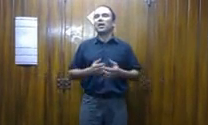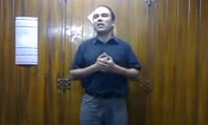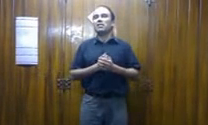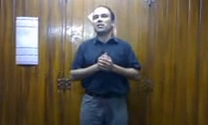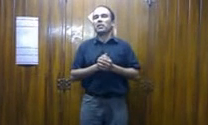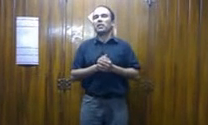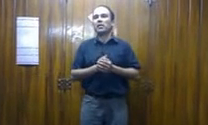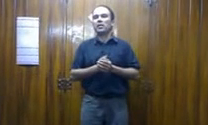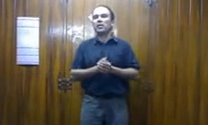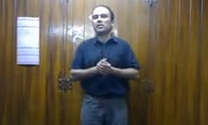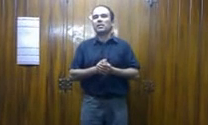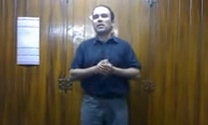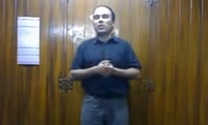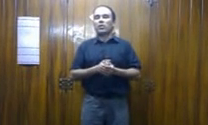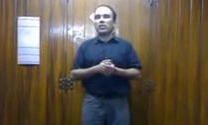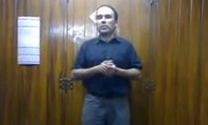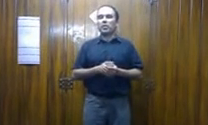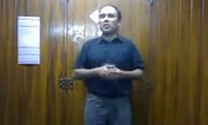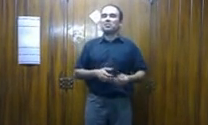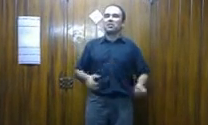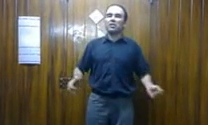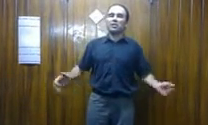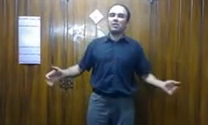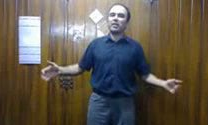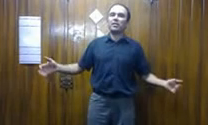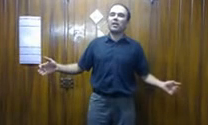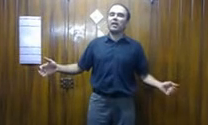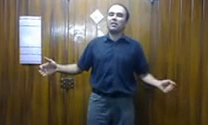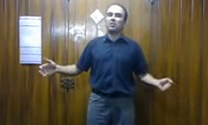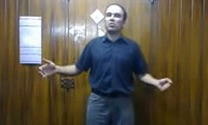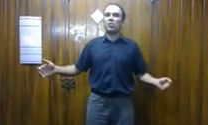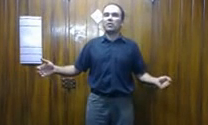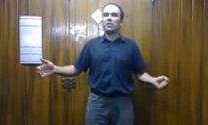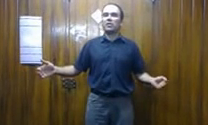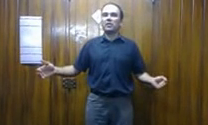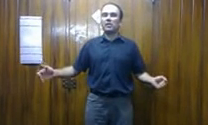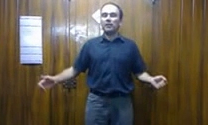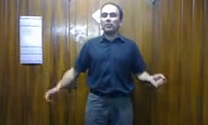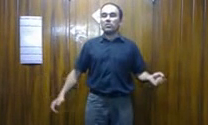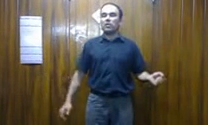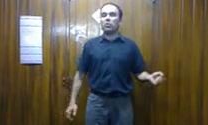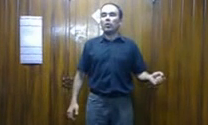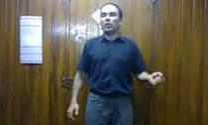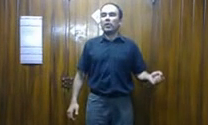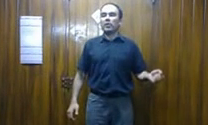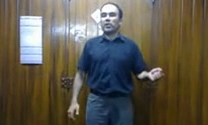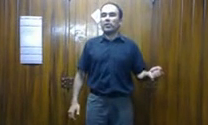santa Virgina, y de mi noviecita que tanto te daré. Se acuerdan que la